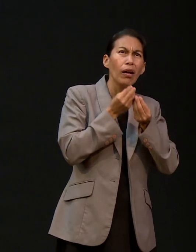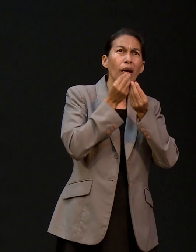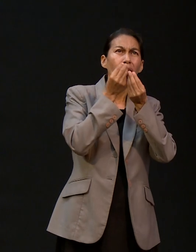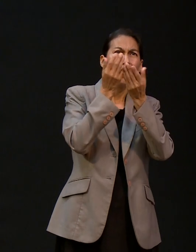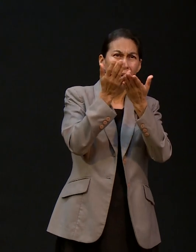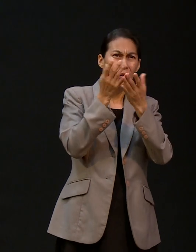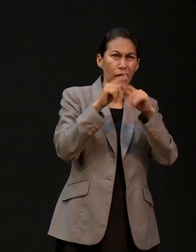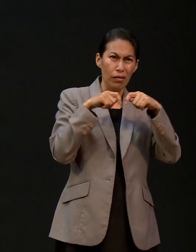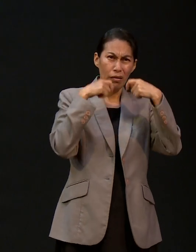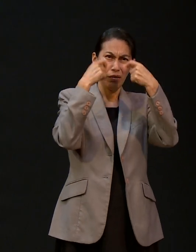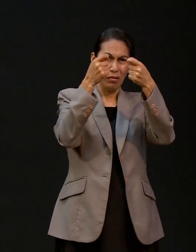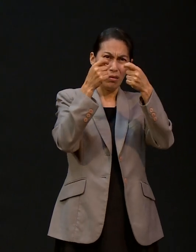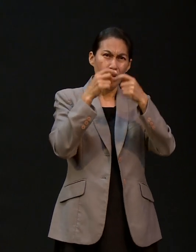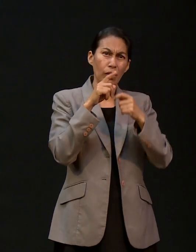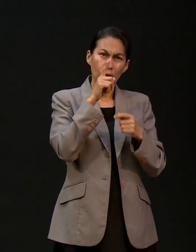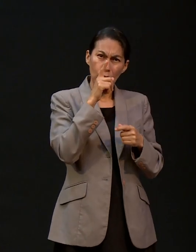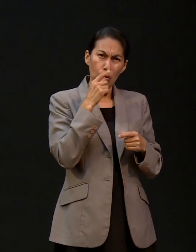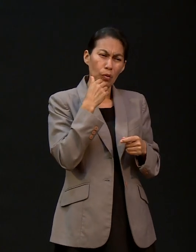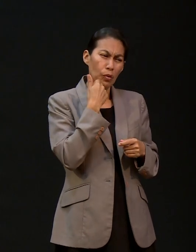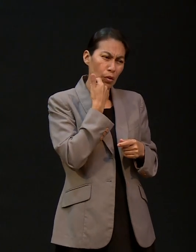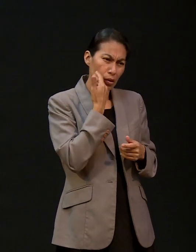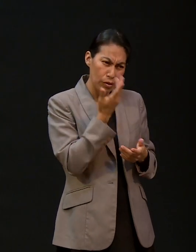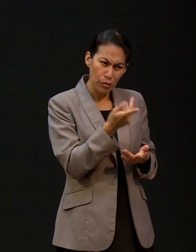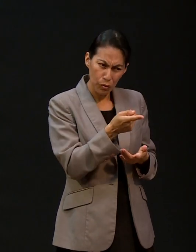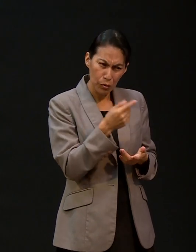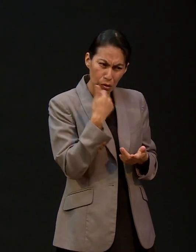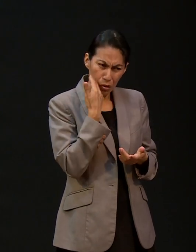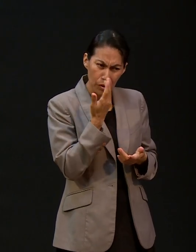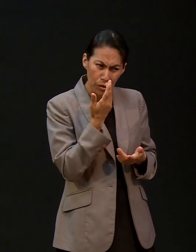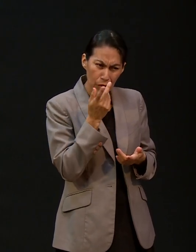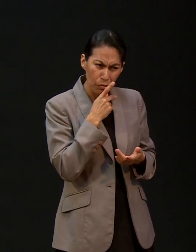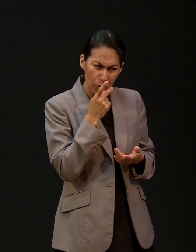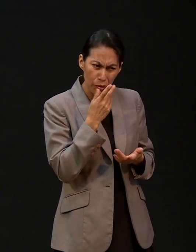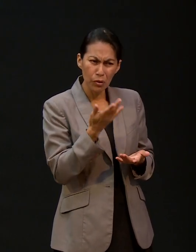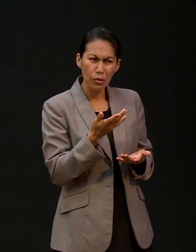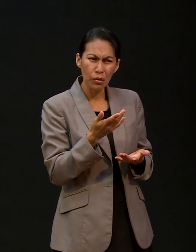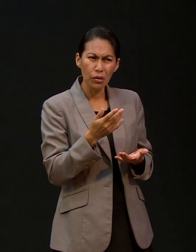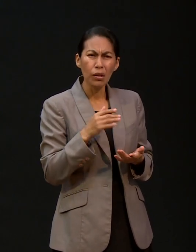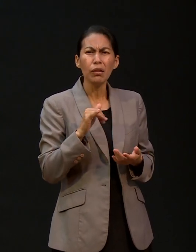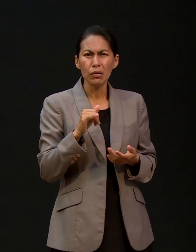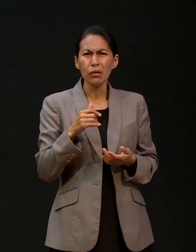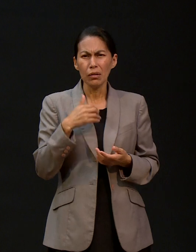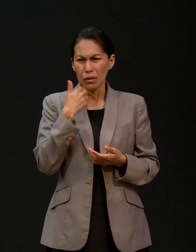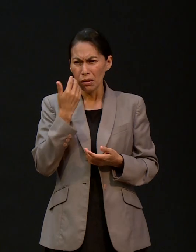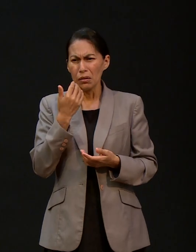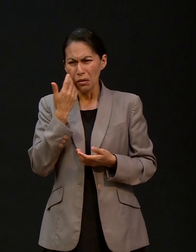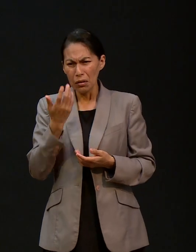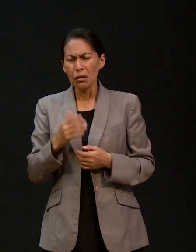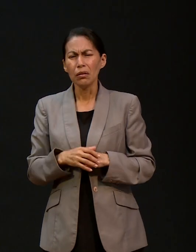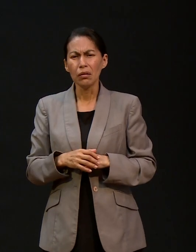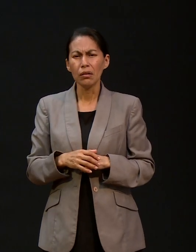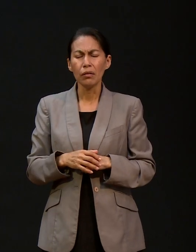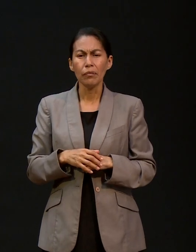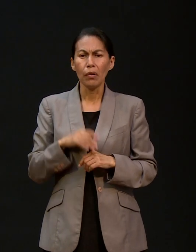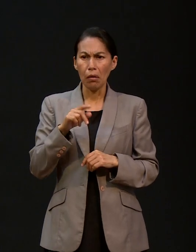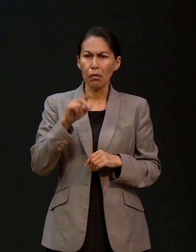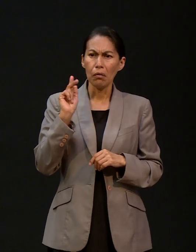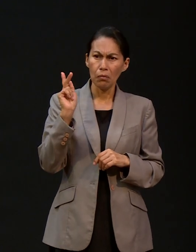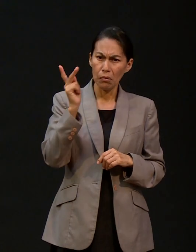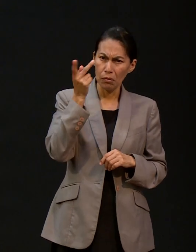y como que decidiste seguir la carrera ministerial. Sí, teníamos esa inquietud muy grande, muy fuerte.